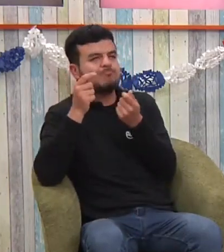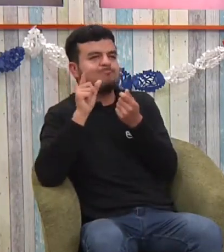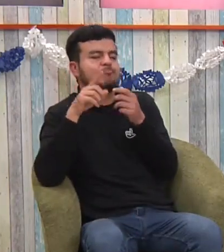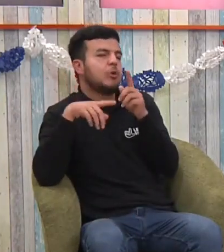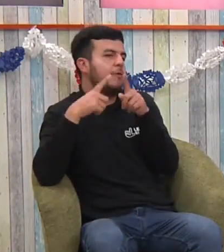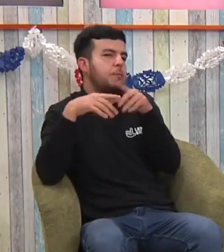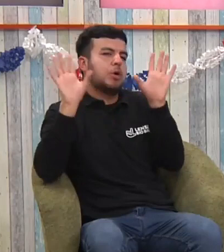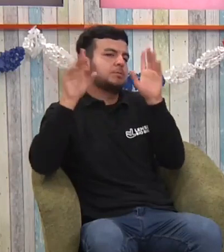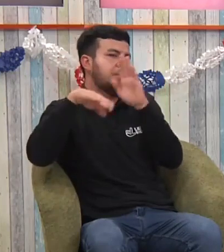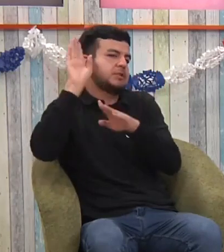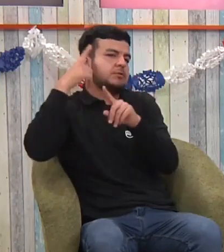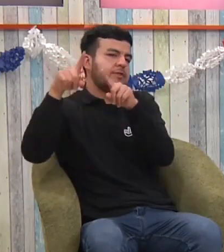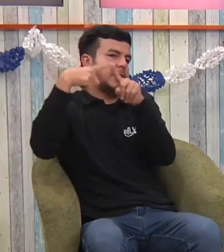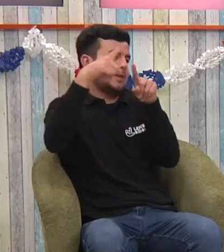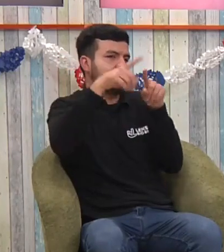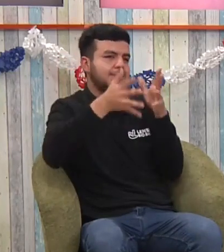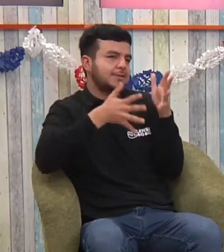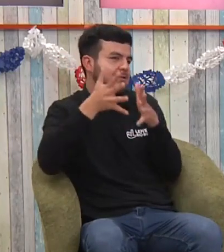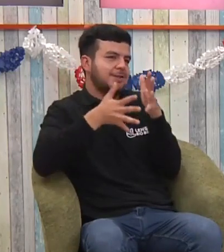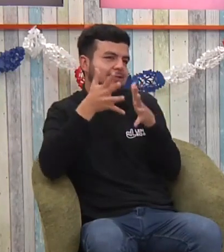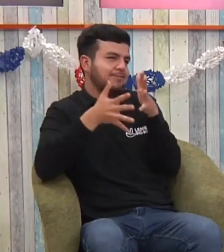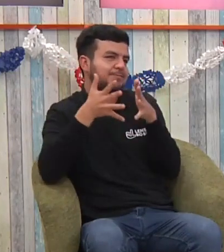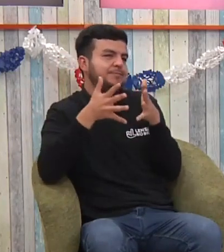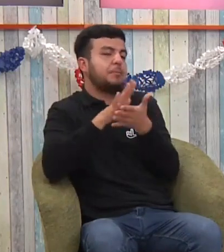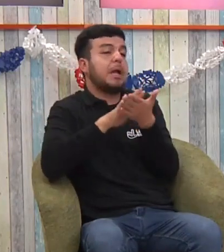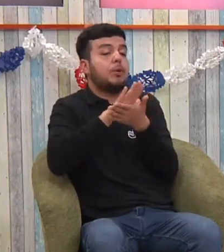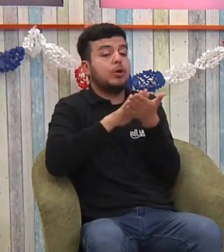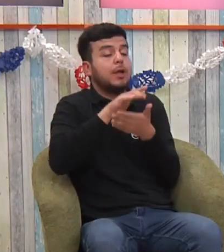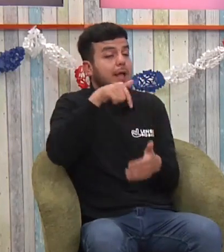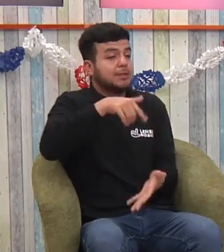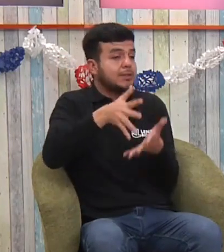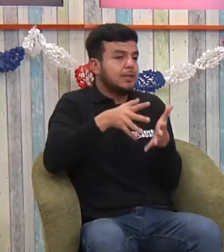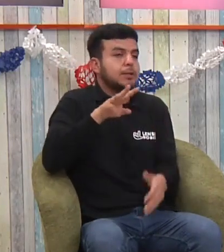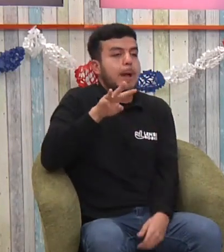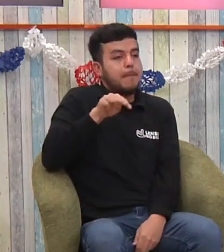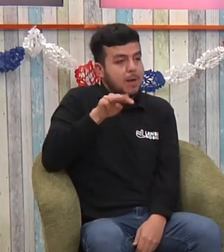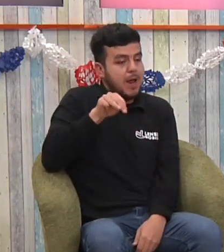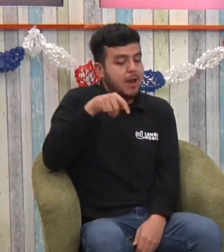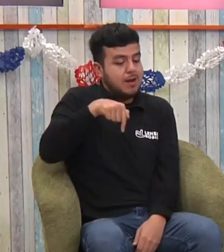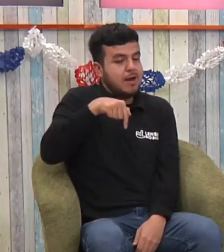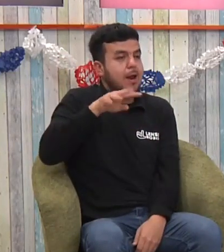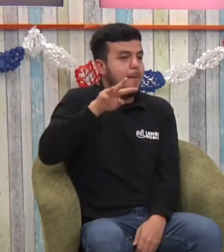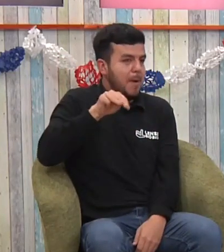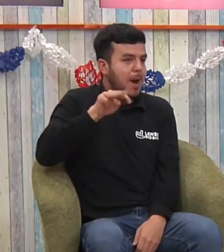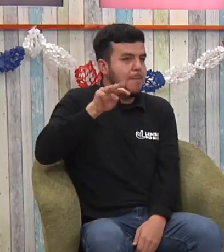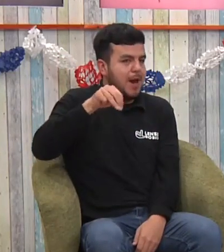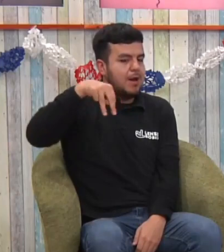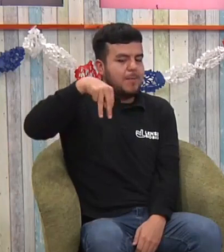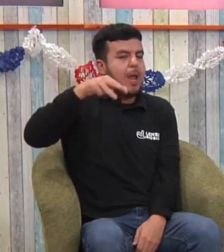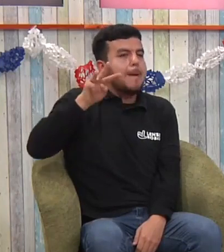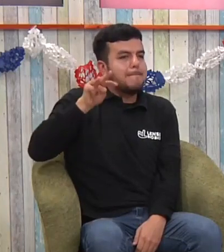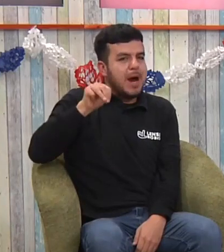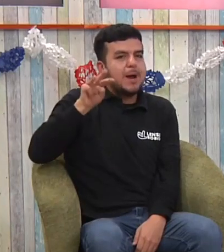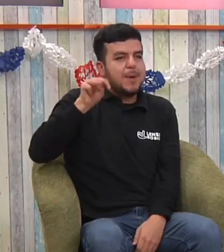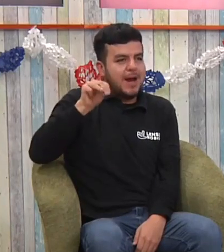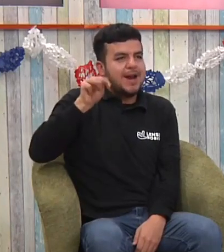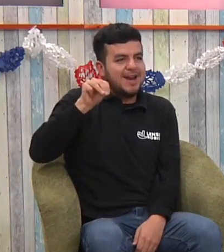no no no no o sea son diferentes realmente son diferentes incluso en por ejemplo aquí en Chile decimos mamá esa es la seña de mamá